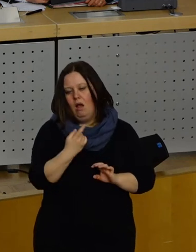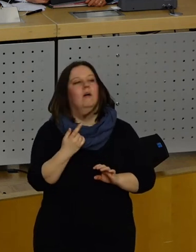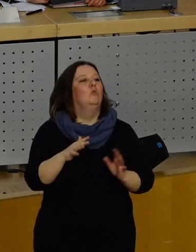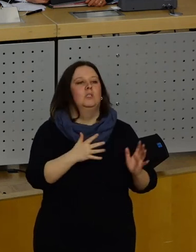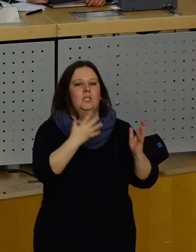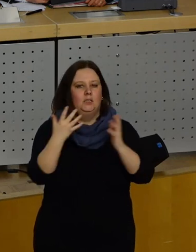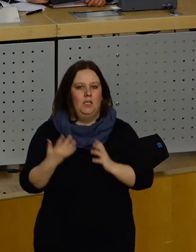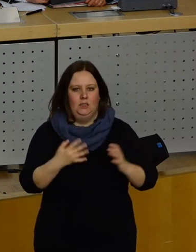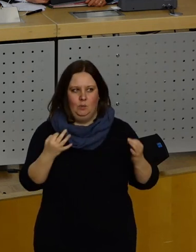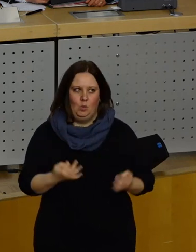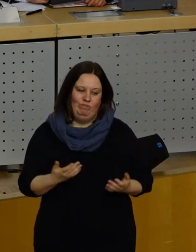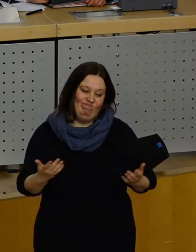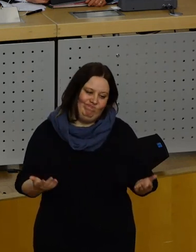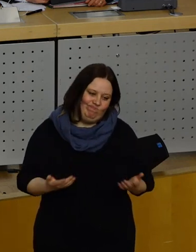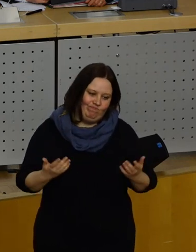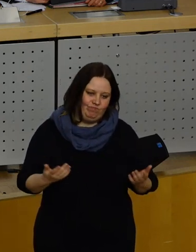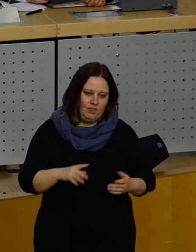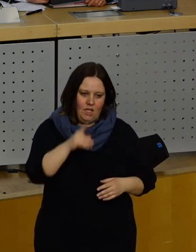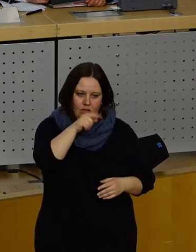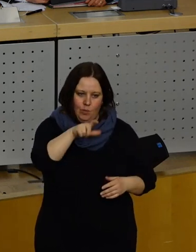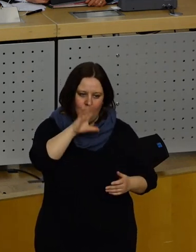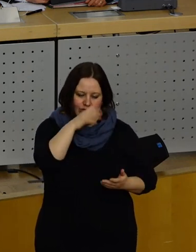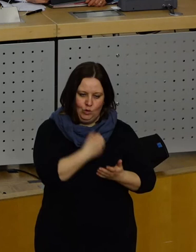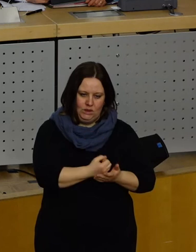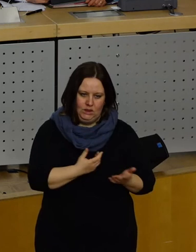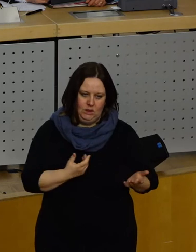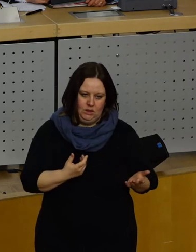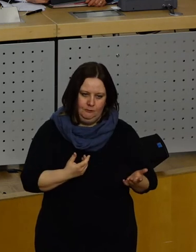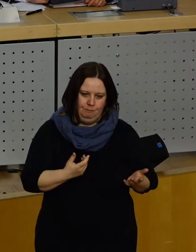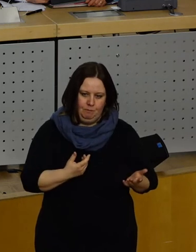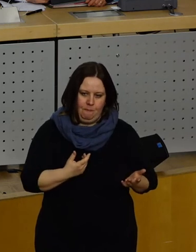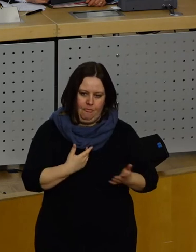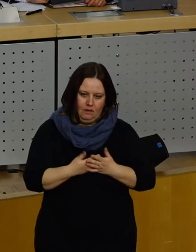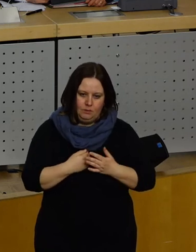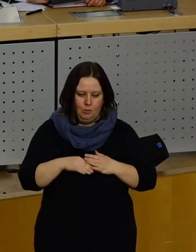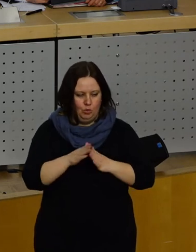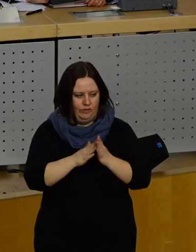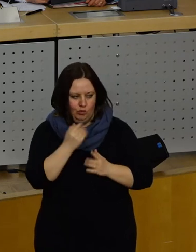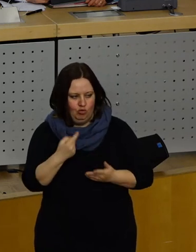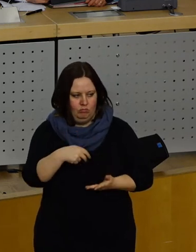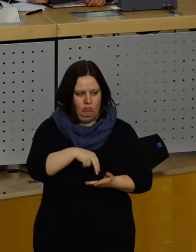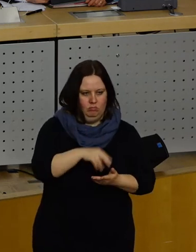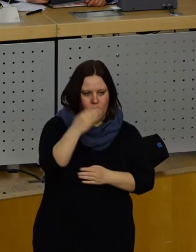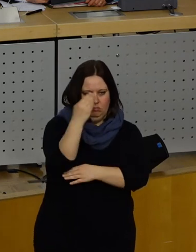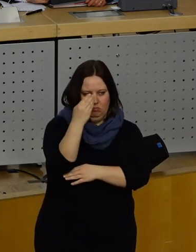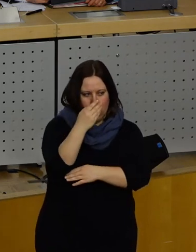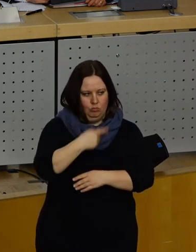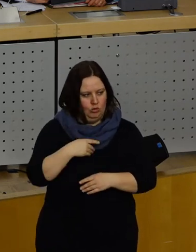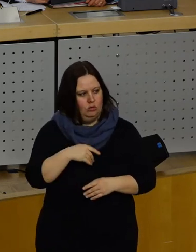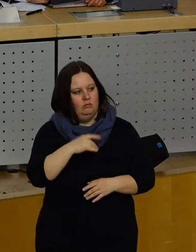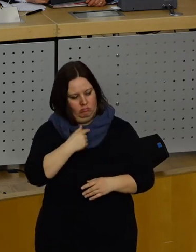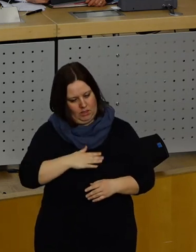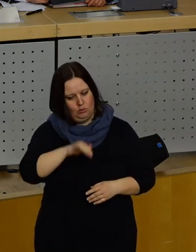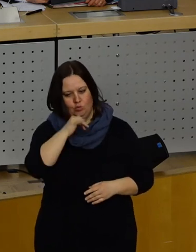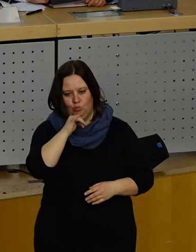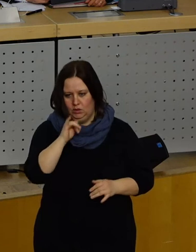Jahrzehnte dann dauert, dann entsteht Frust. Aus dem Grund hat es mich noch mal motiviert, hier vorzukommen, weil gesagt, von uns Zustimmung,